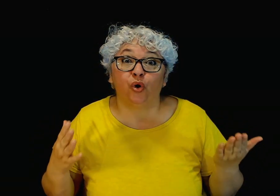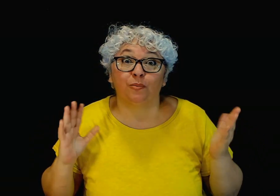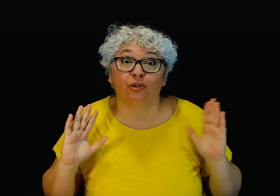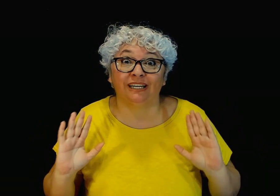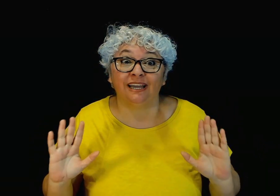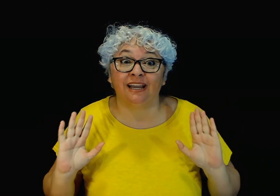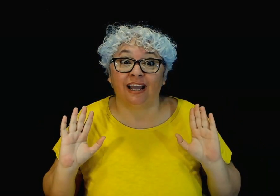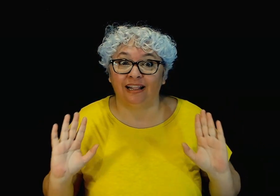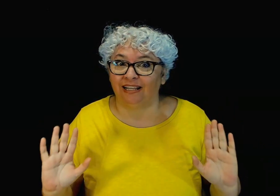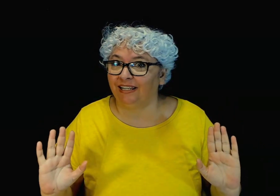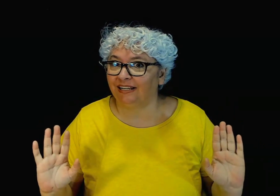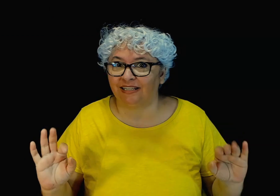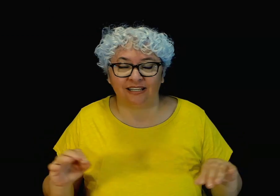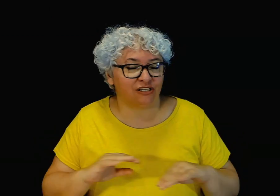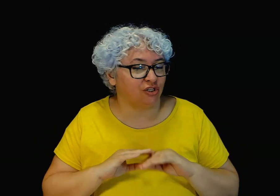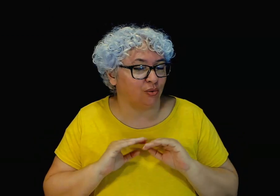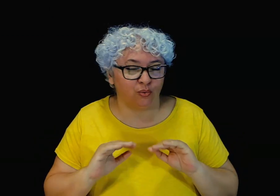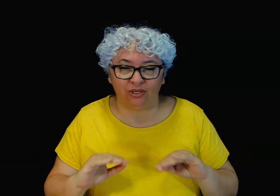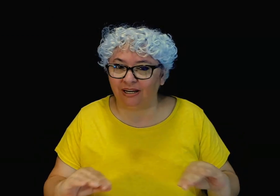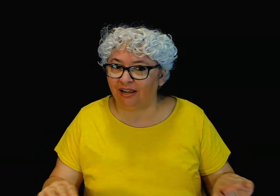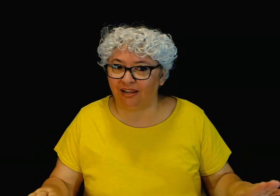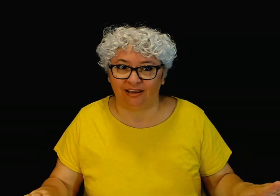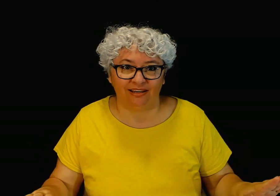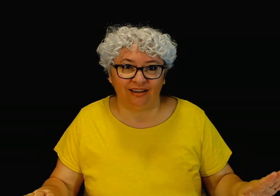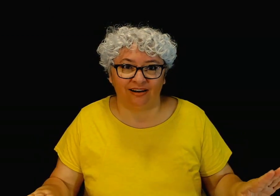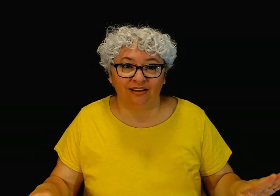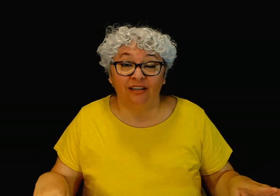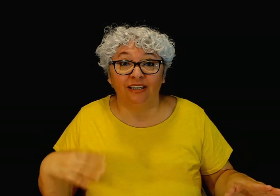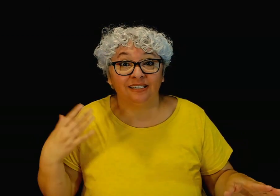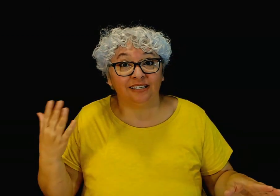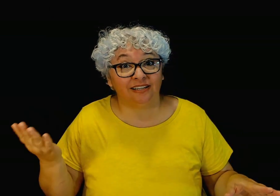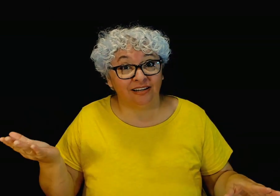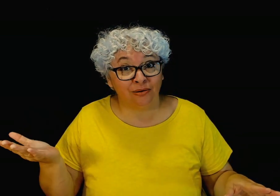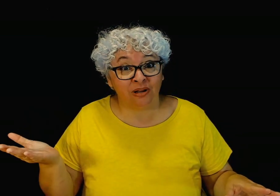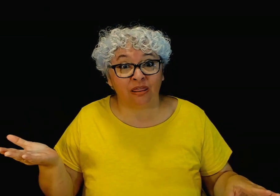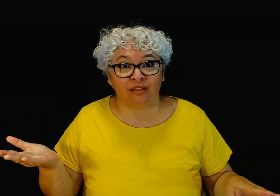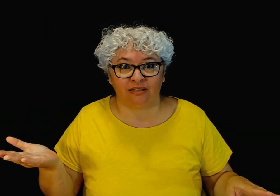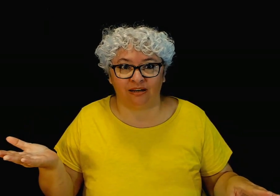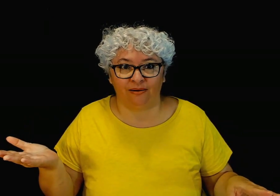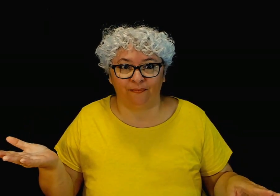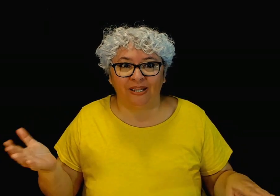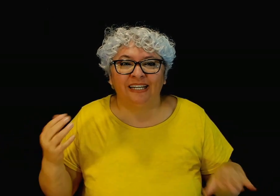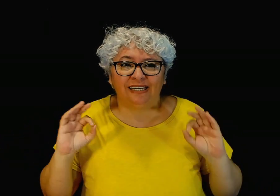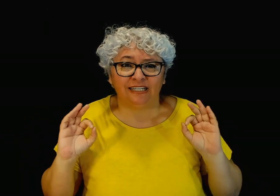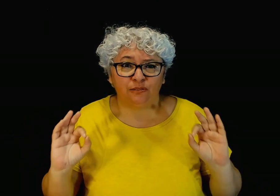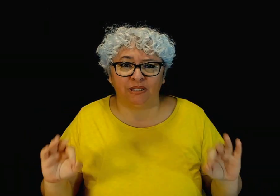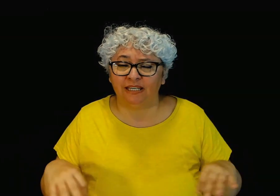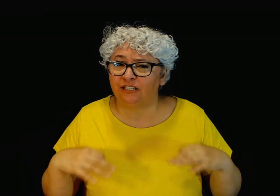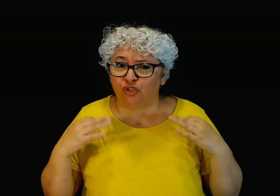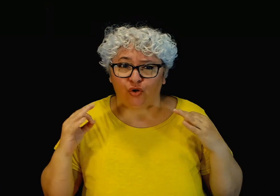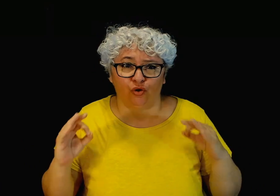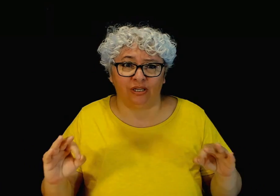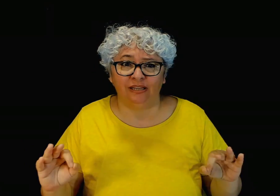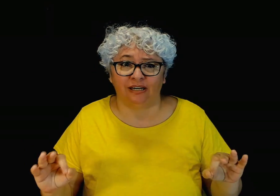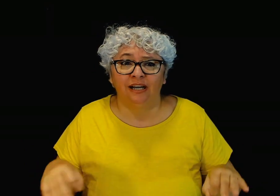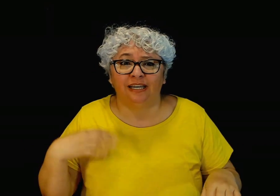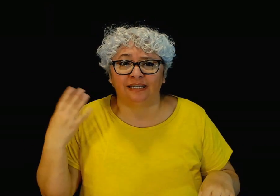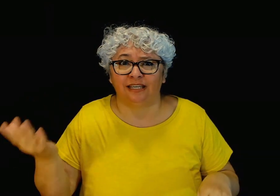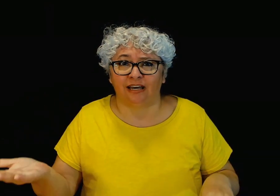como tenga el día te destruye la alegría y si tienen una cita tiquismiquis troglodita que si